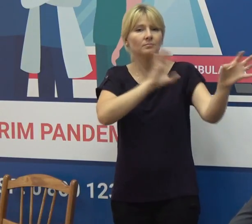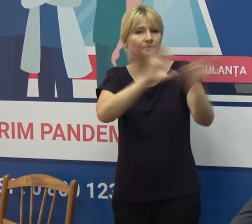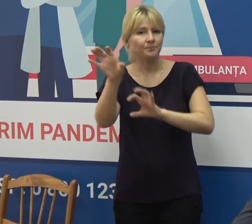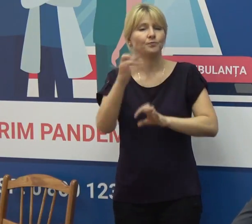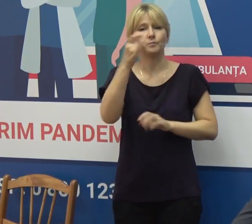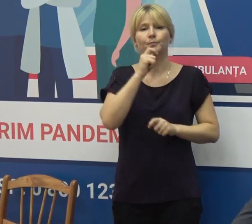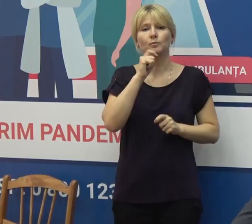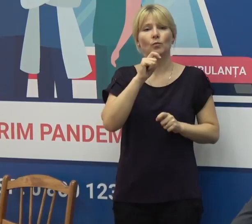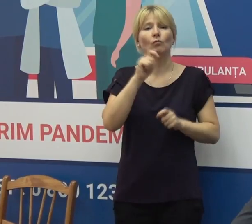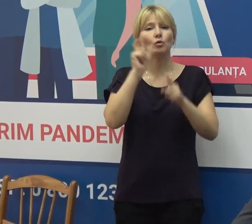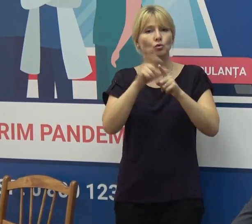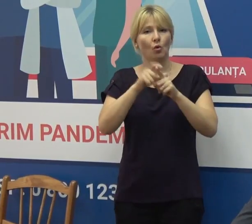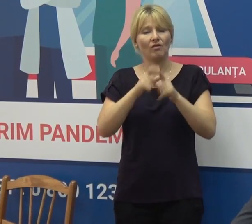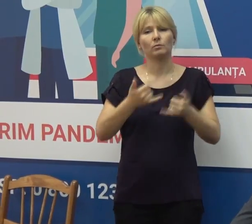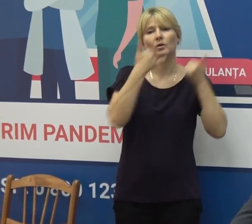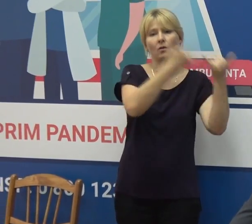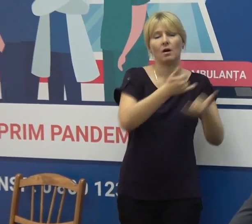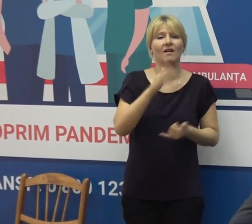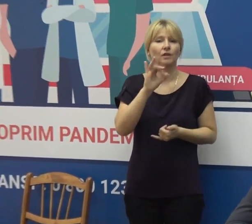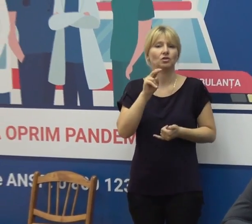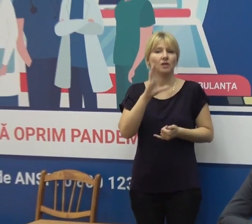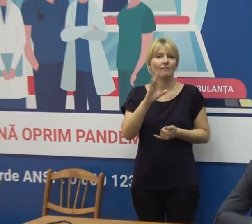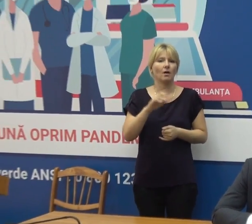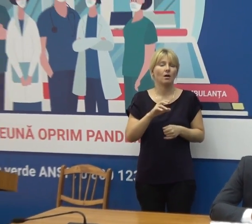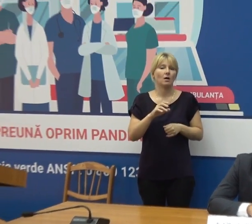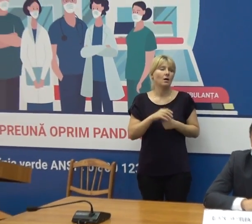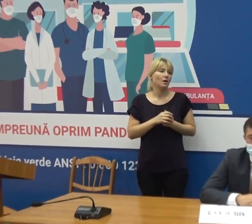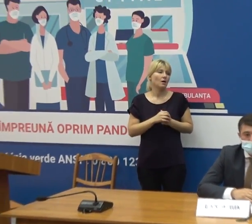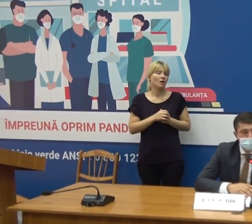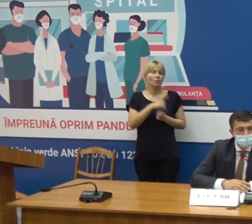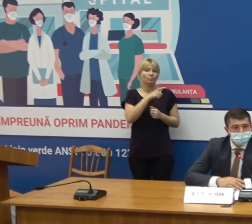cuvântul colegului domnului Vecislav Guț, medic epidemiolog.